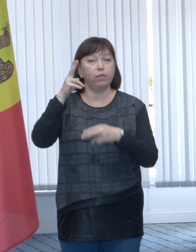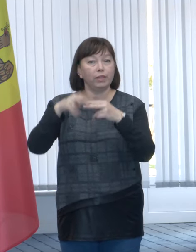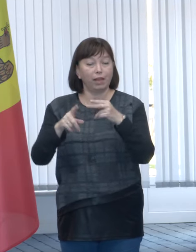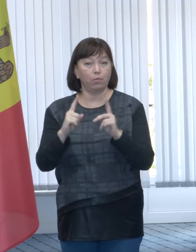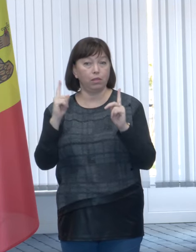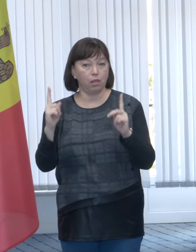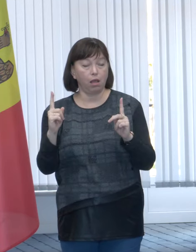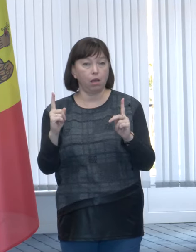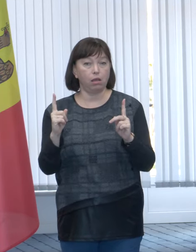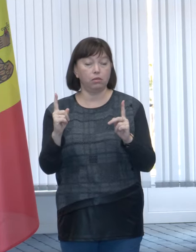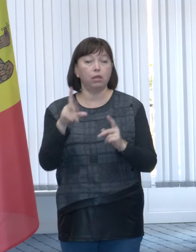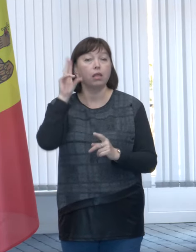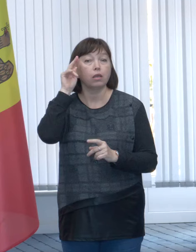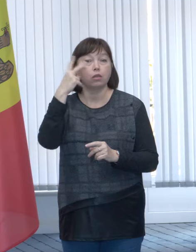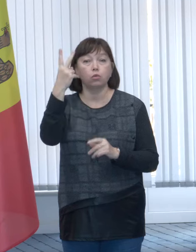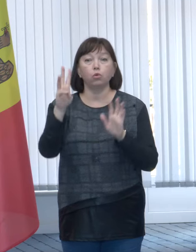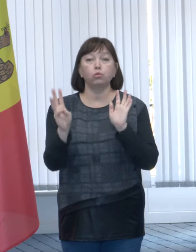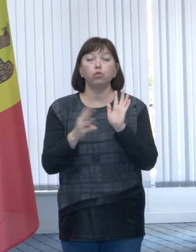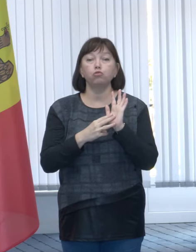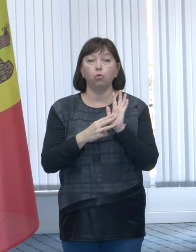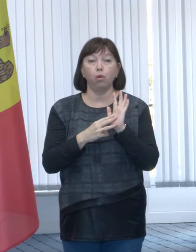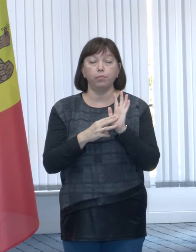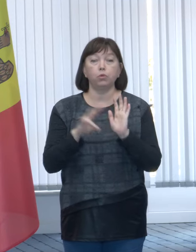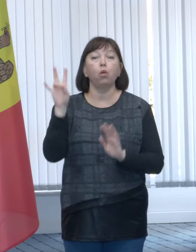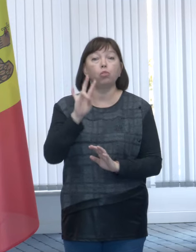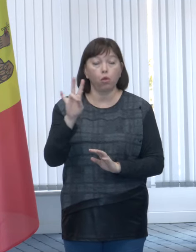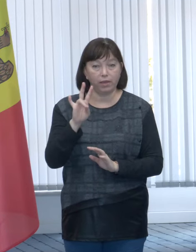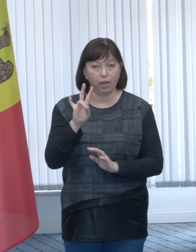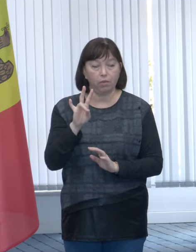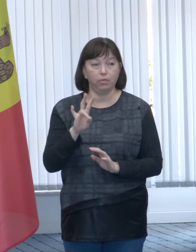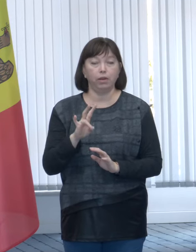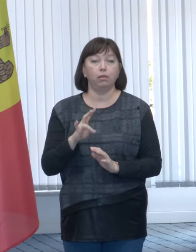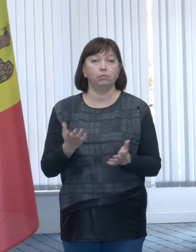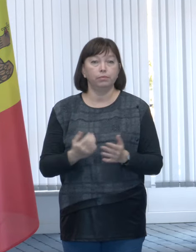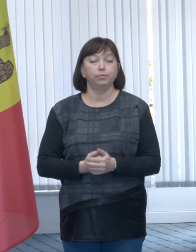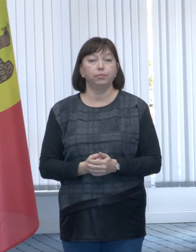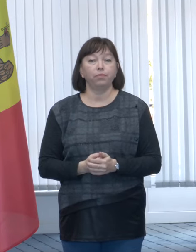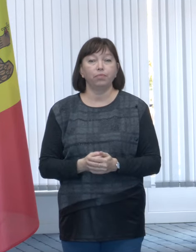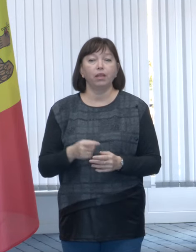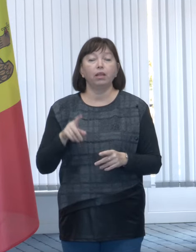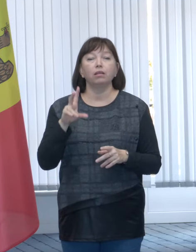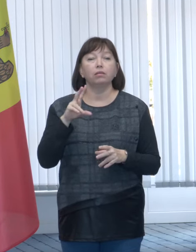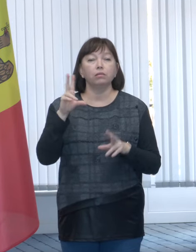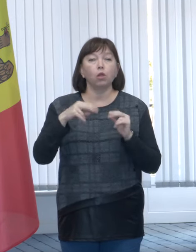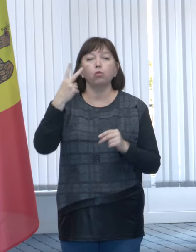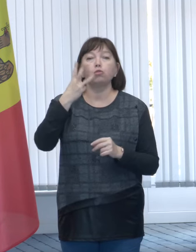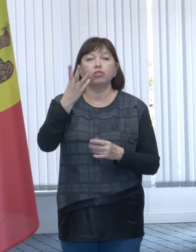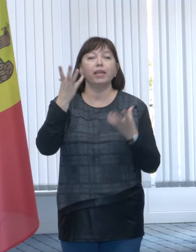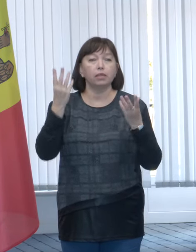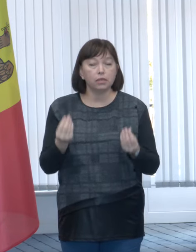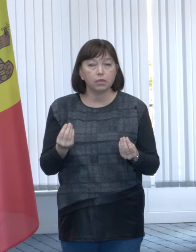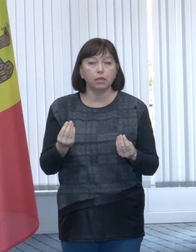pe data de 28 noiembrie. Noiembrie. Deci, practic, avem 23 de zile